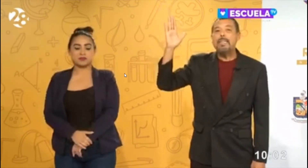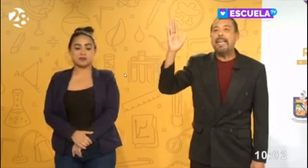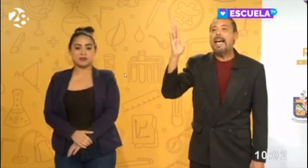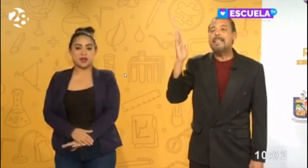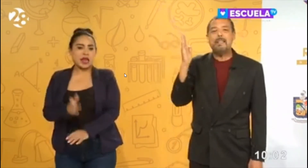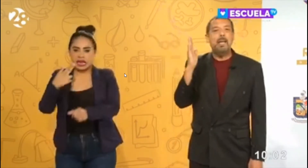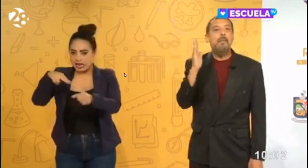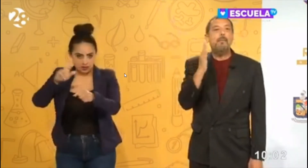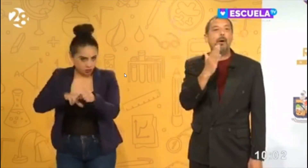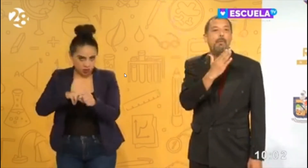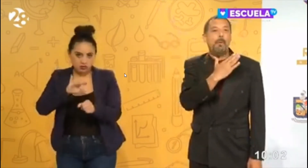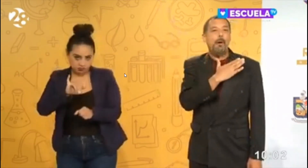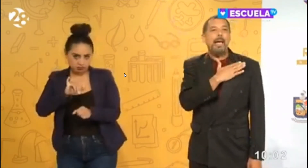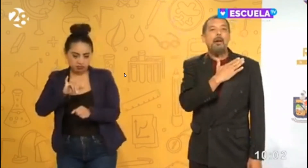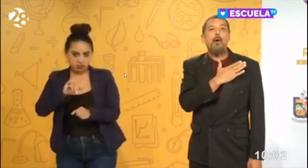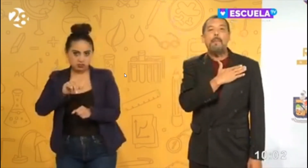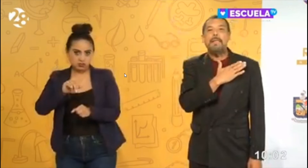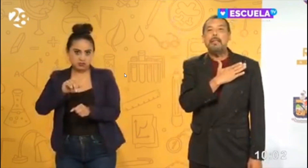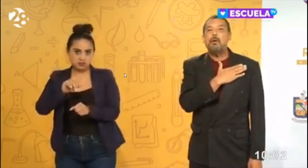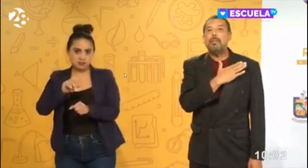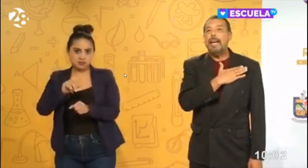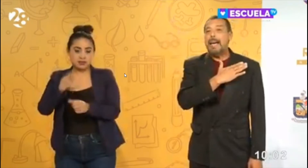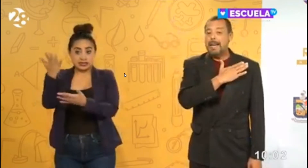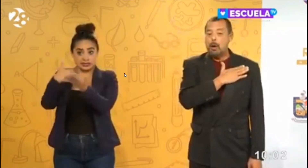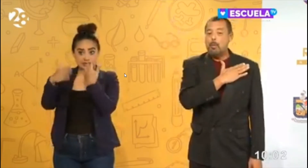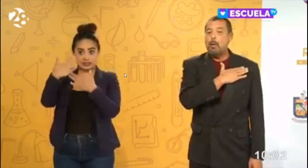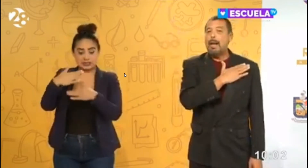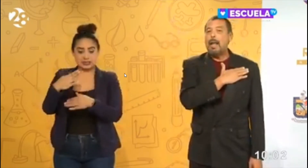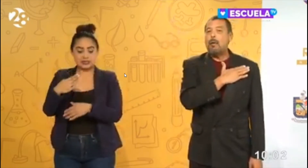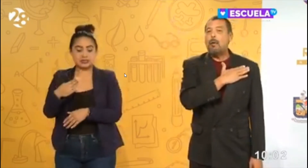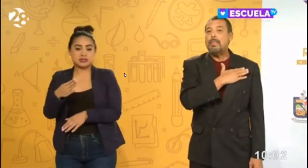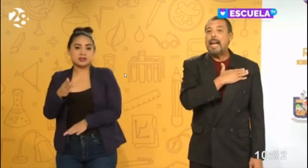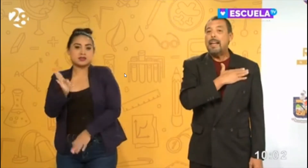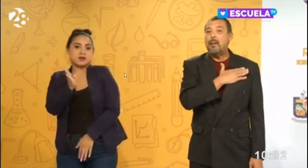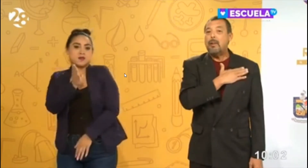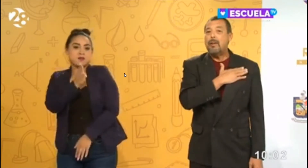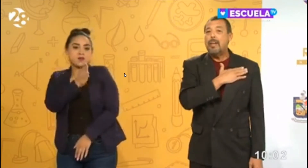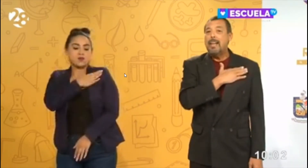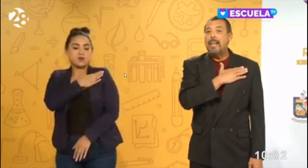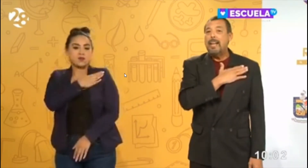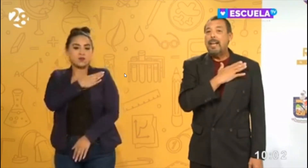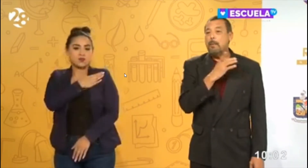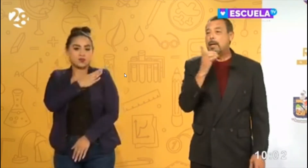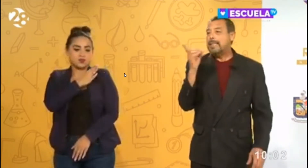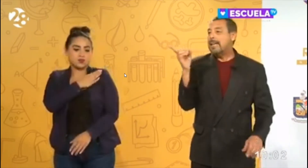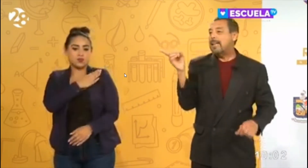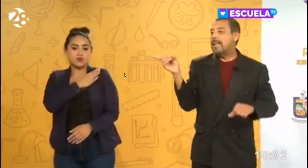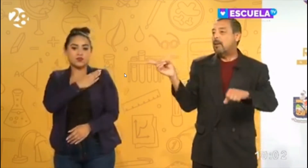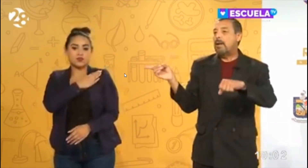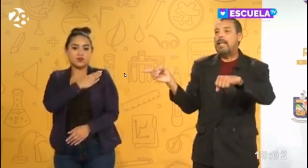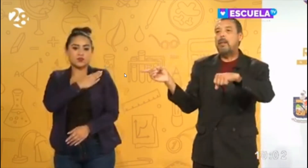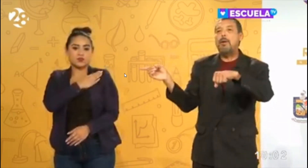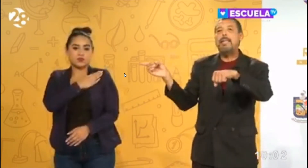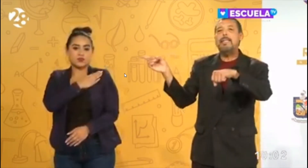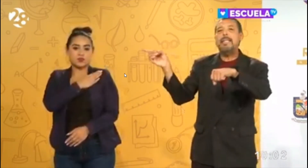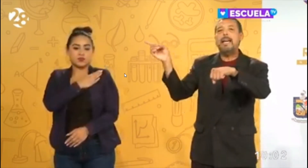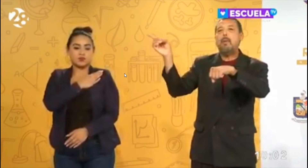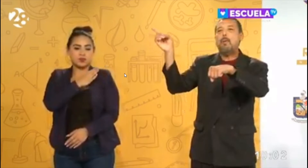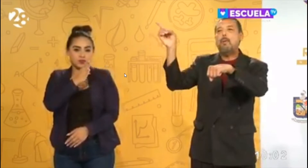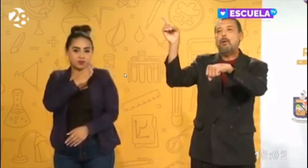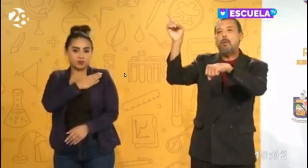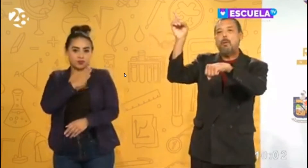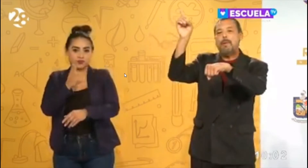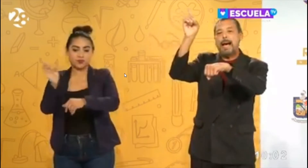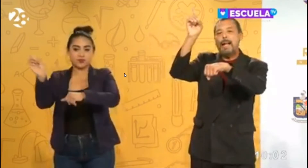buenos días, me voy a dar golpecitos en el hombro del lado contrario y voy a seguir con el dedo índice,